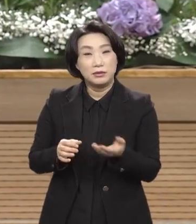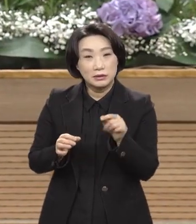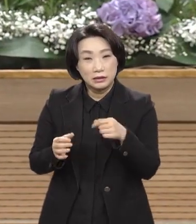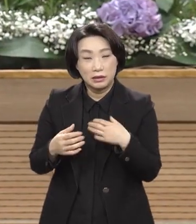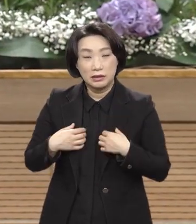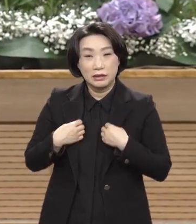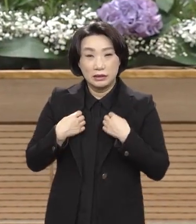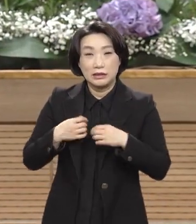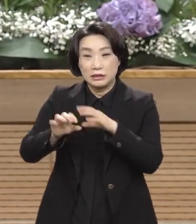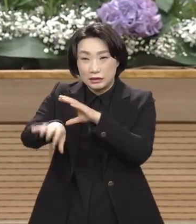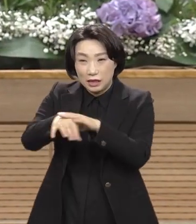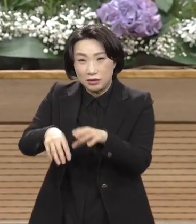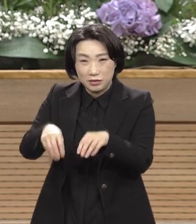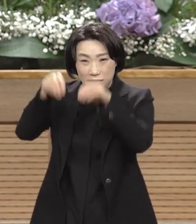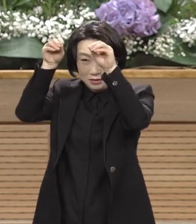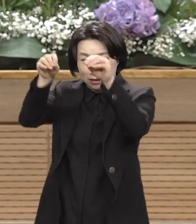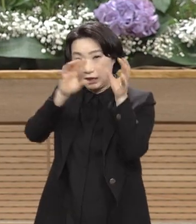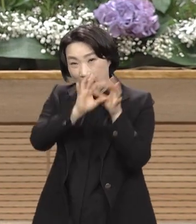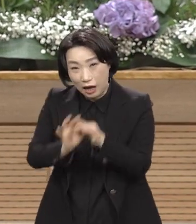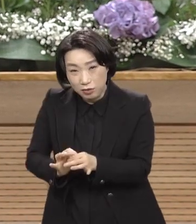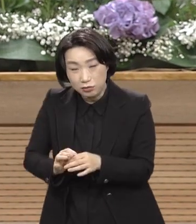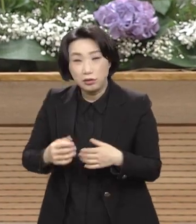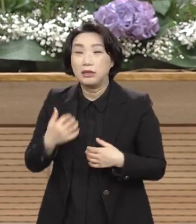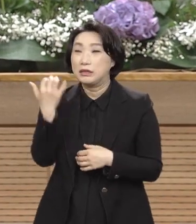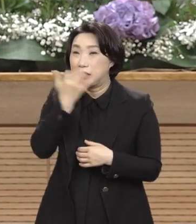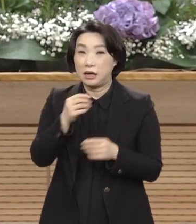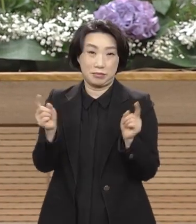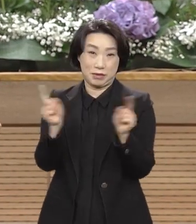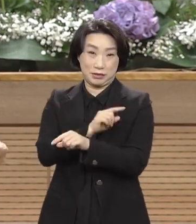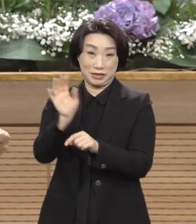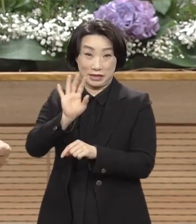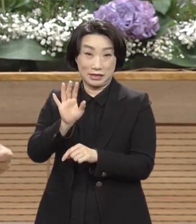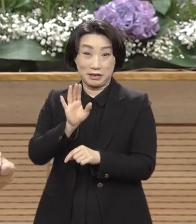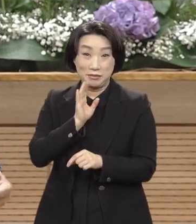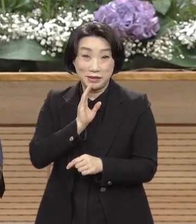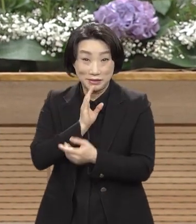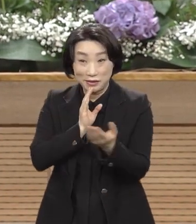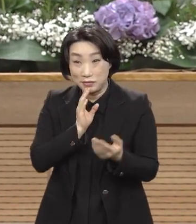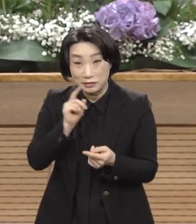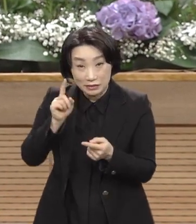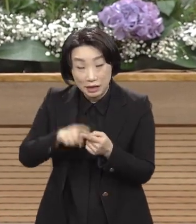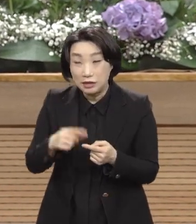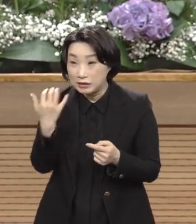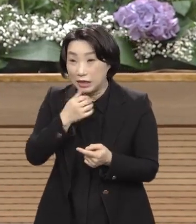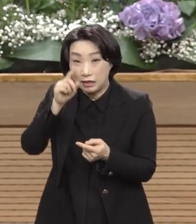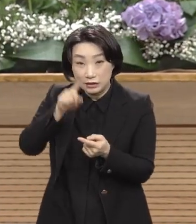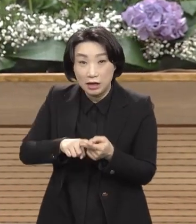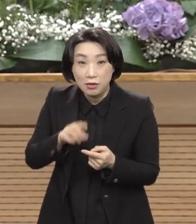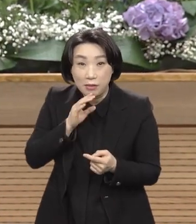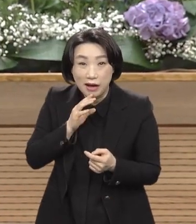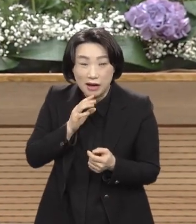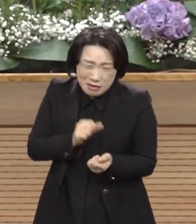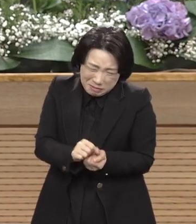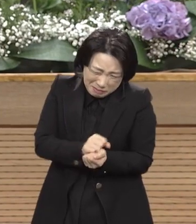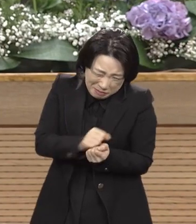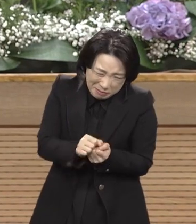색깔은 변하지 않아요. 세탁소가 어찌할 수 없어요. 어떤 세제가 어찌할 수 없어요. 이와